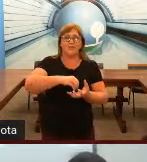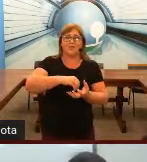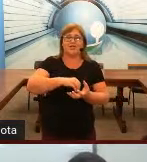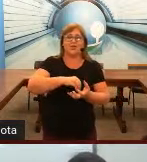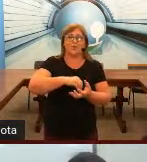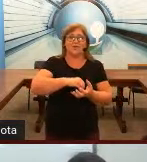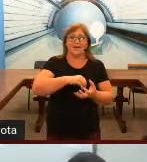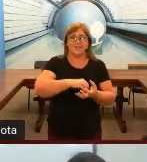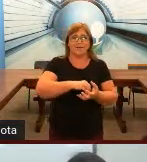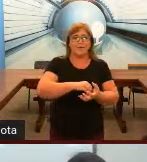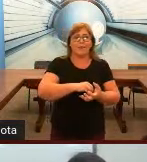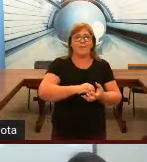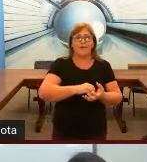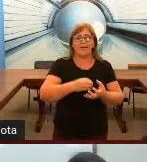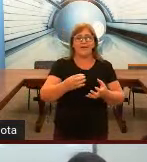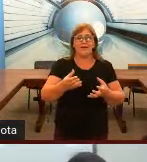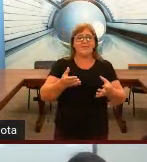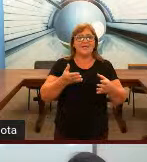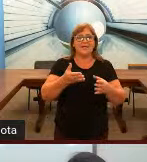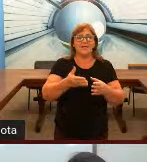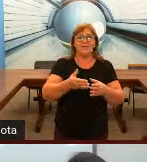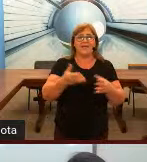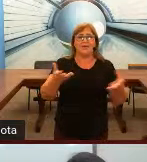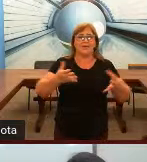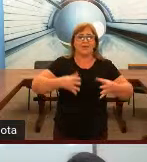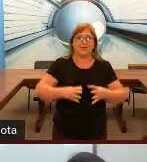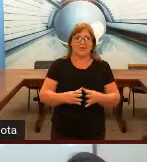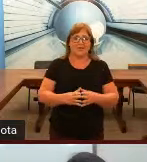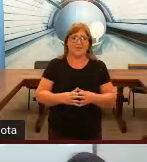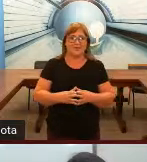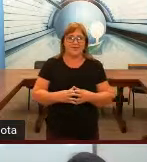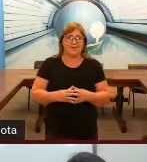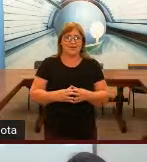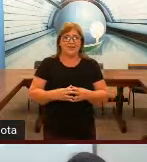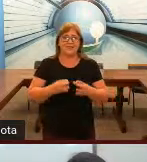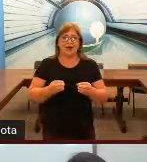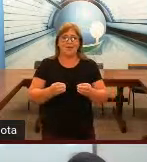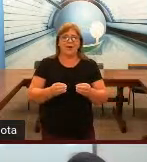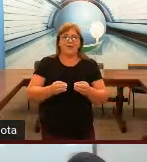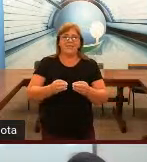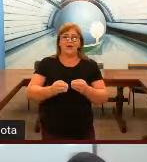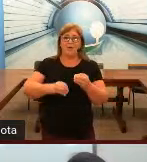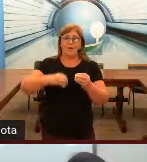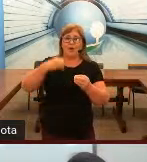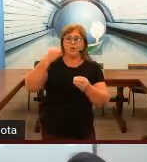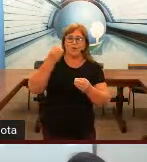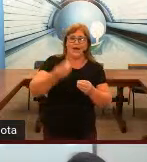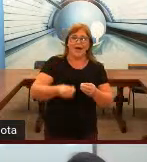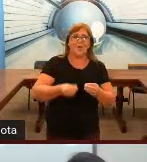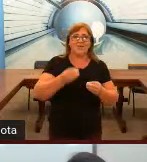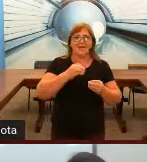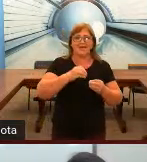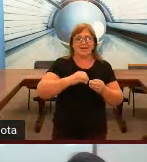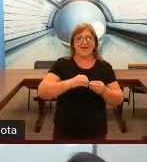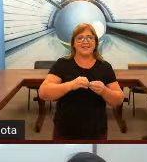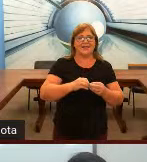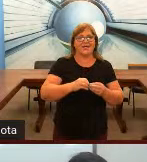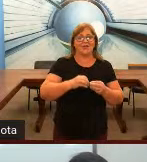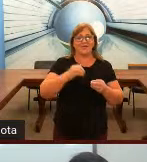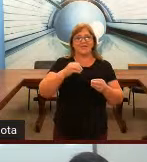dificuldade de comunicação, porque ele não é inserido na língua natural dele. Então, se eu for para outro lugar, com certeza, eu vou